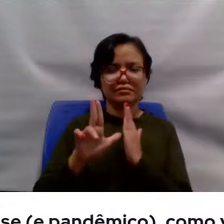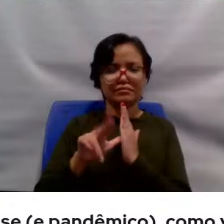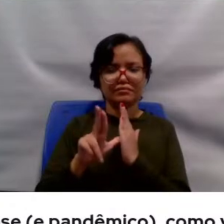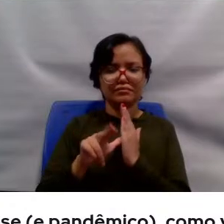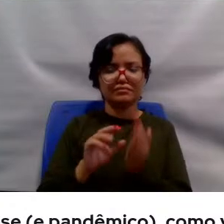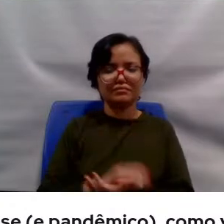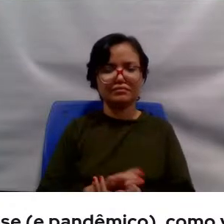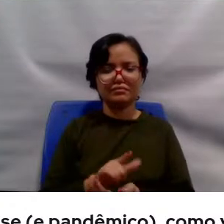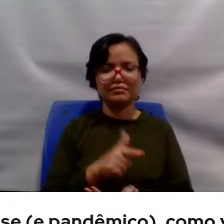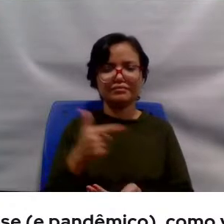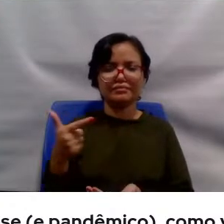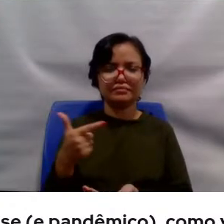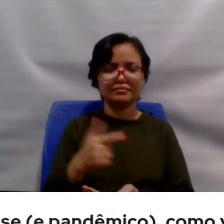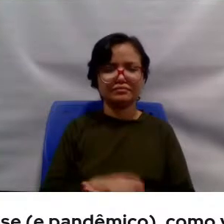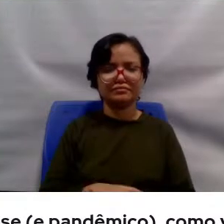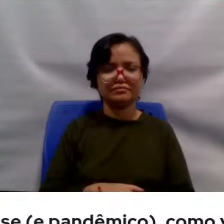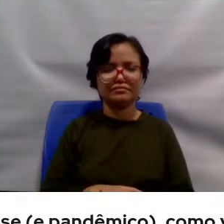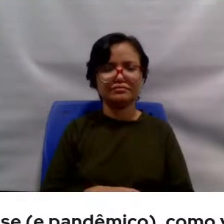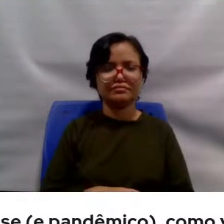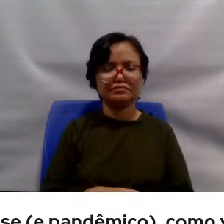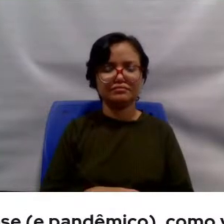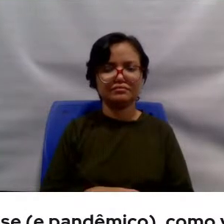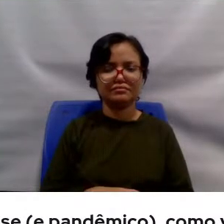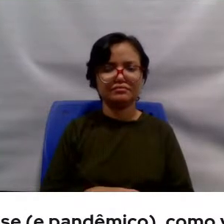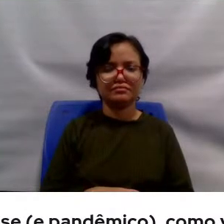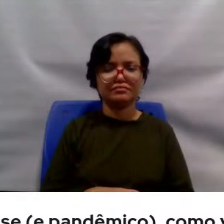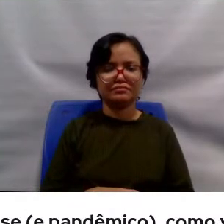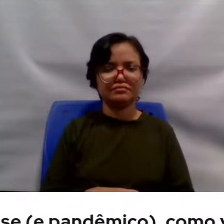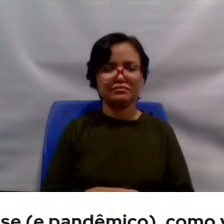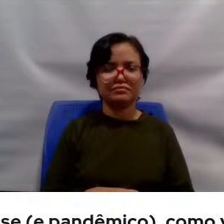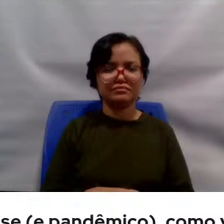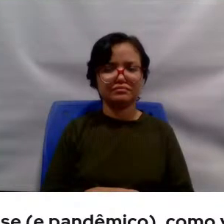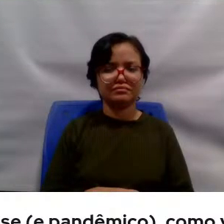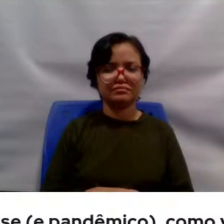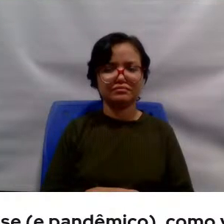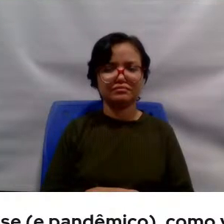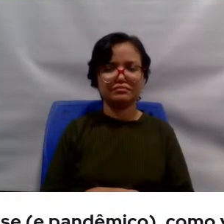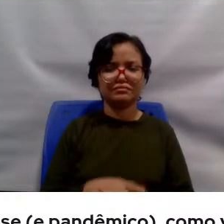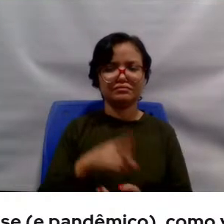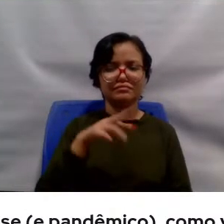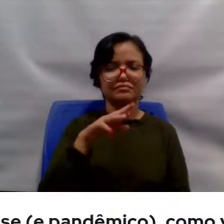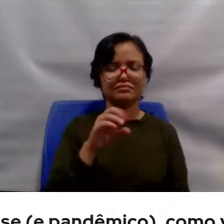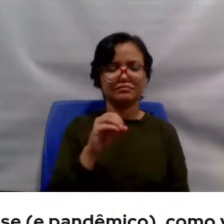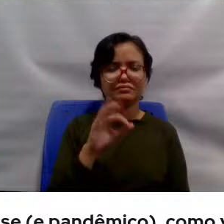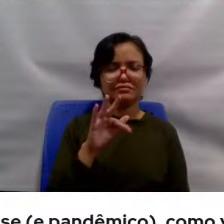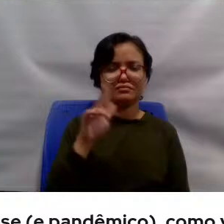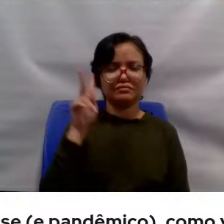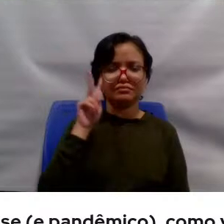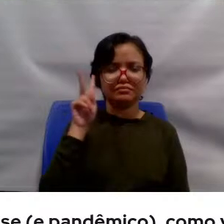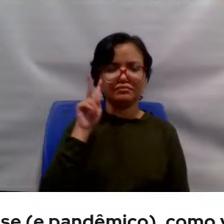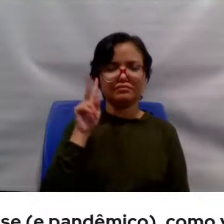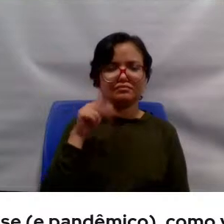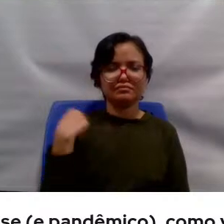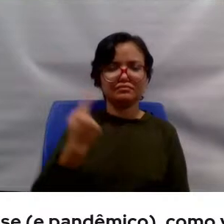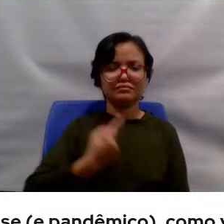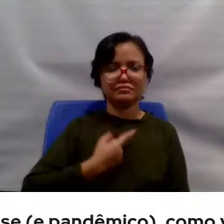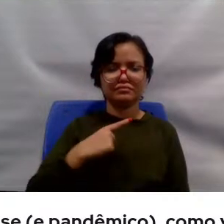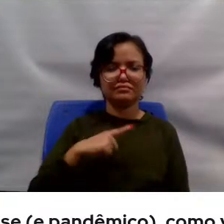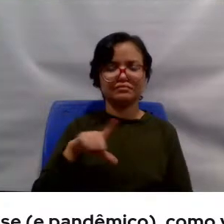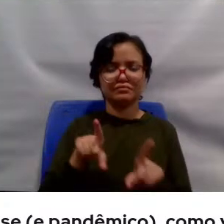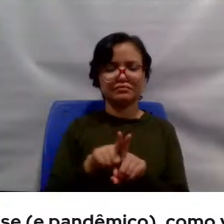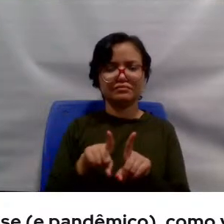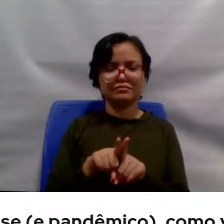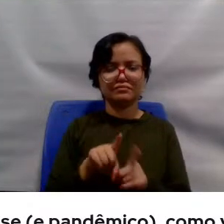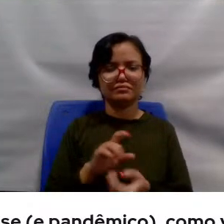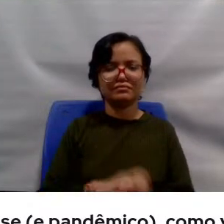O outro é o Prof. História, que nós fizemos também e